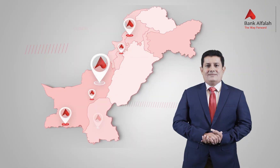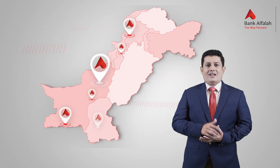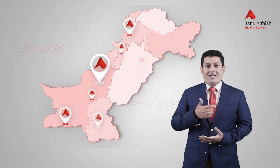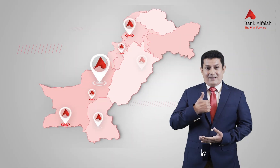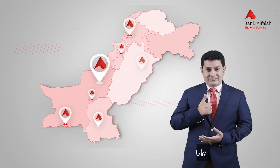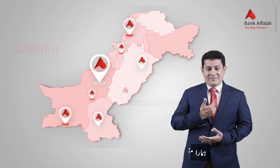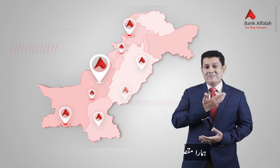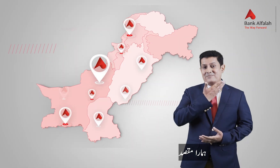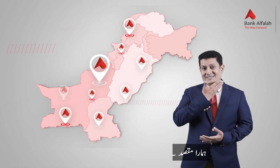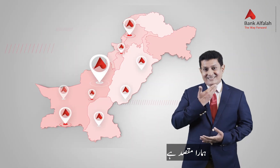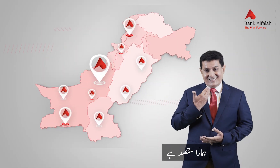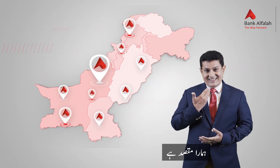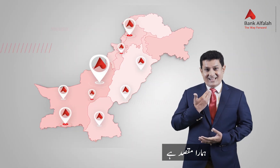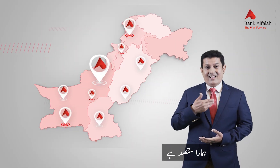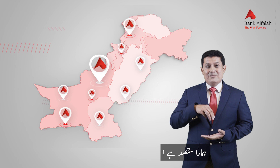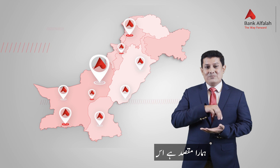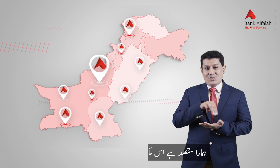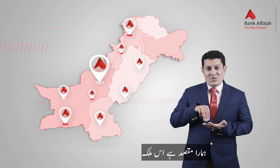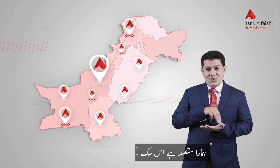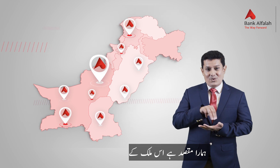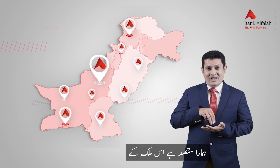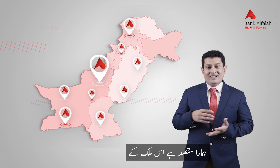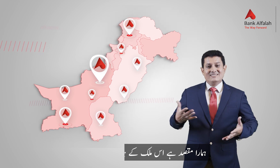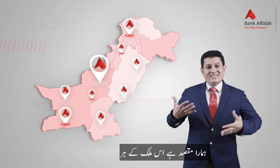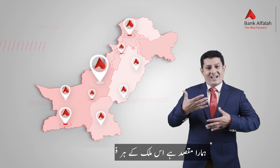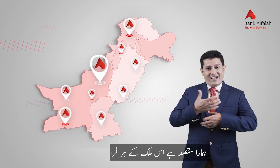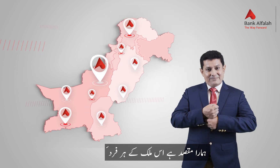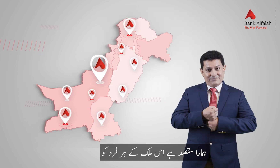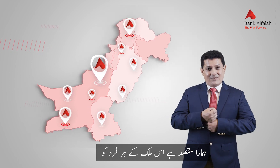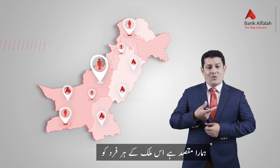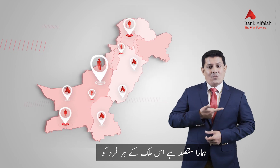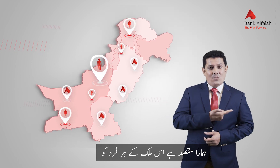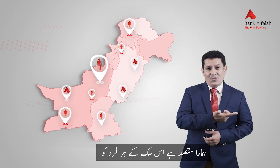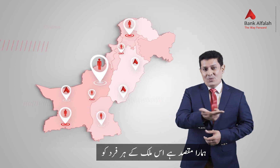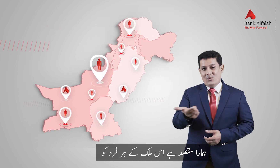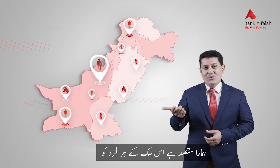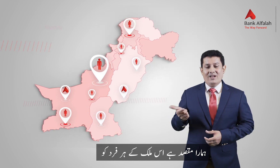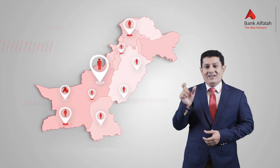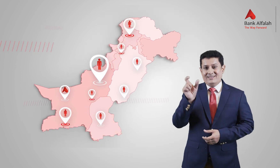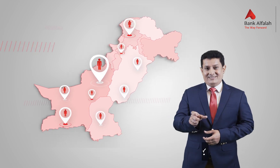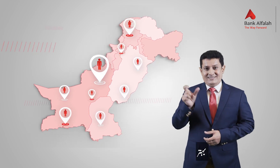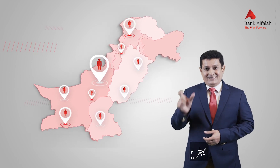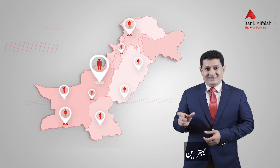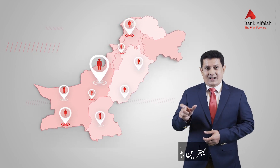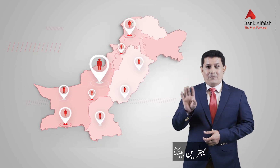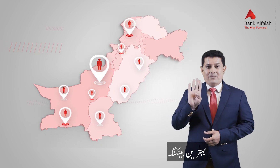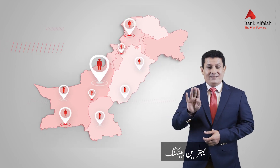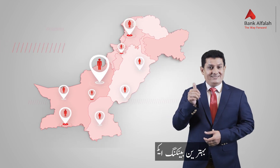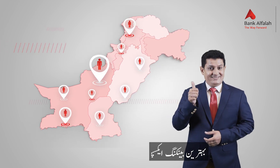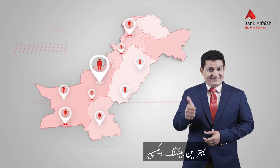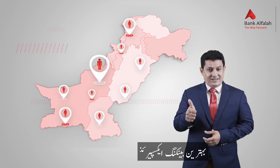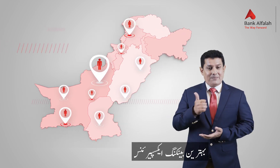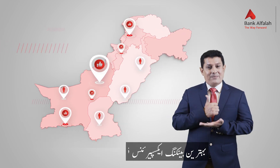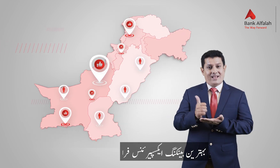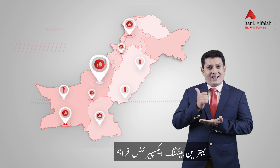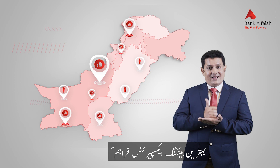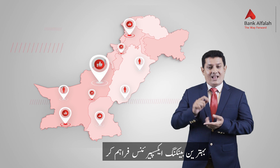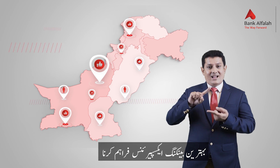ہمارا مقصد ہے اس ملک کے ہر فرد کو بہترین بینکنگ ایکسپیڈینس فراہم کرنا